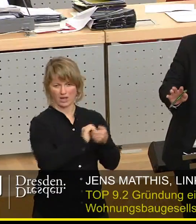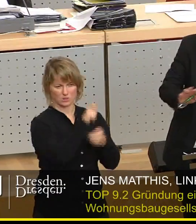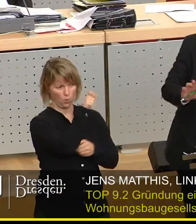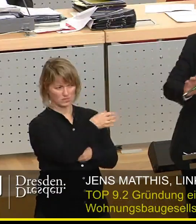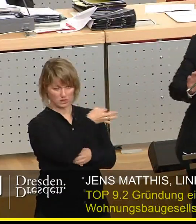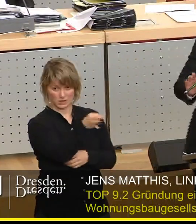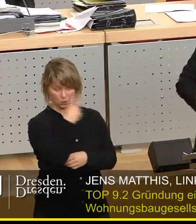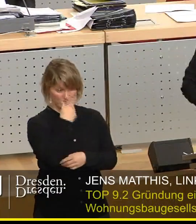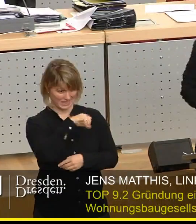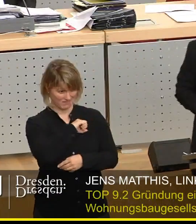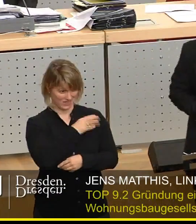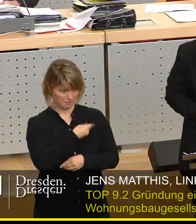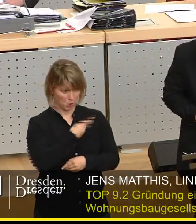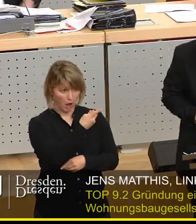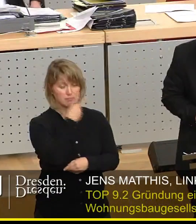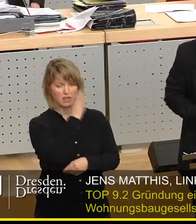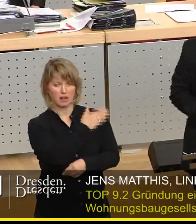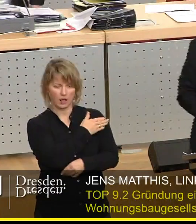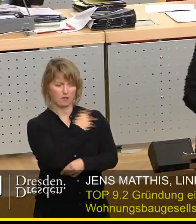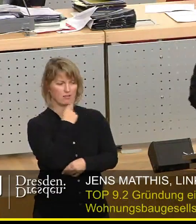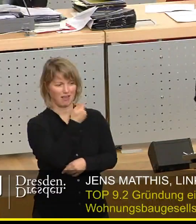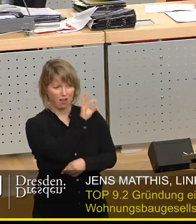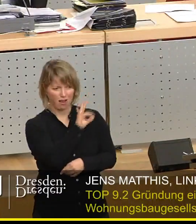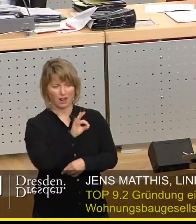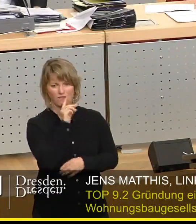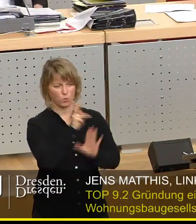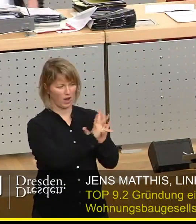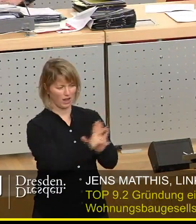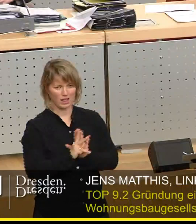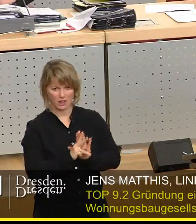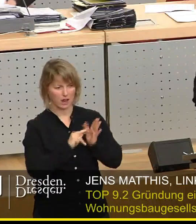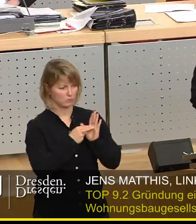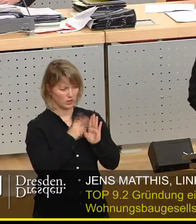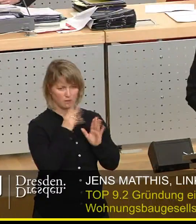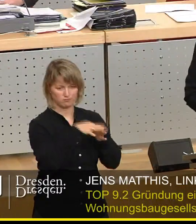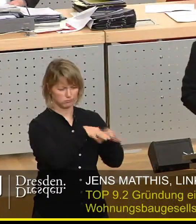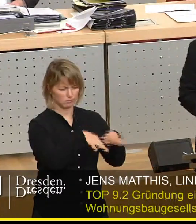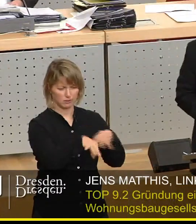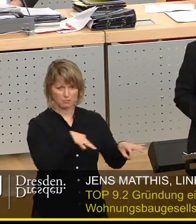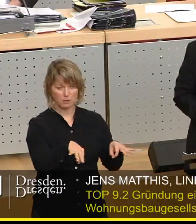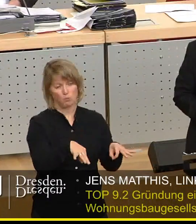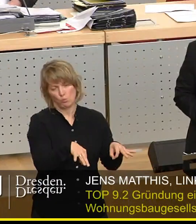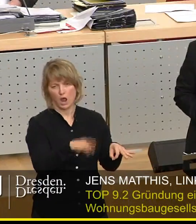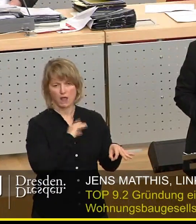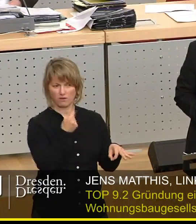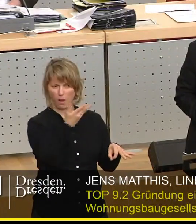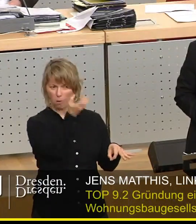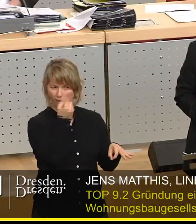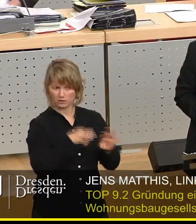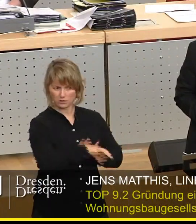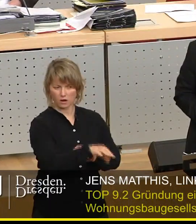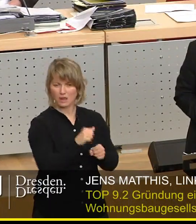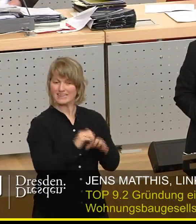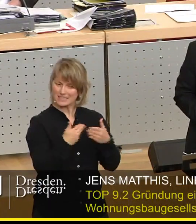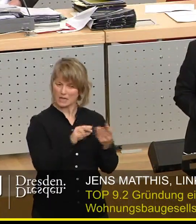Gewinne erzielen, könnten die Linken das Geld für die Finanzierung ihrer Klientel Politik aus der Unternehmen herausziehen. Deshalb sind wir eine